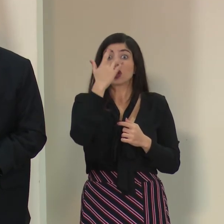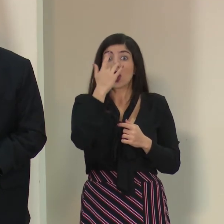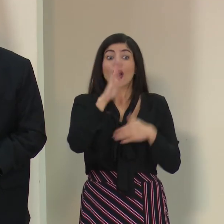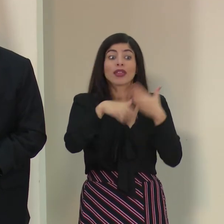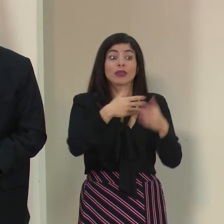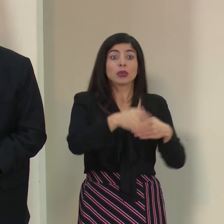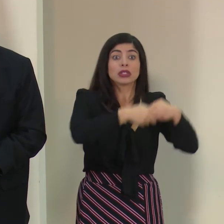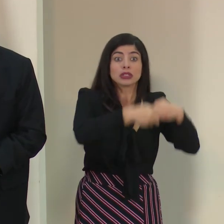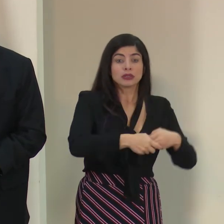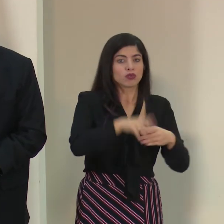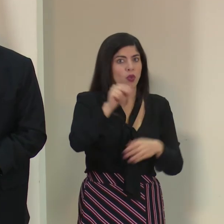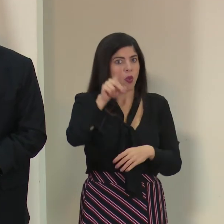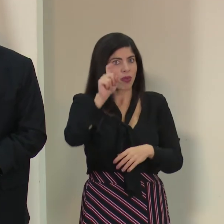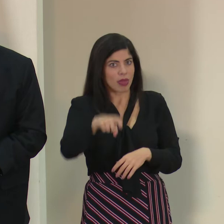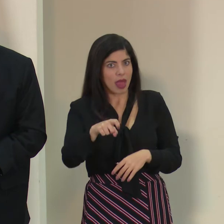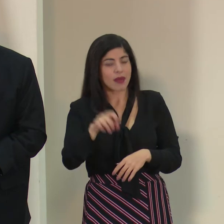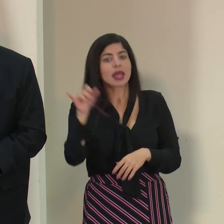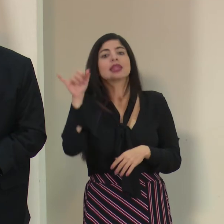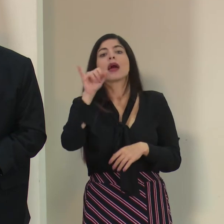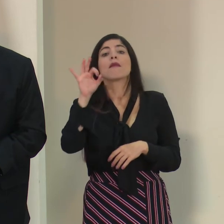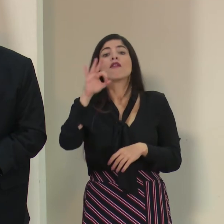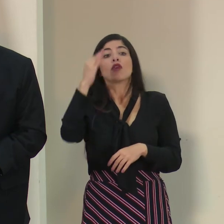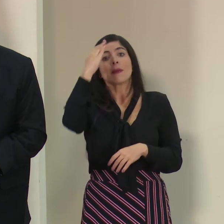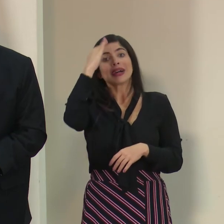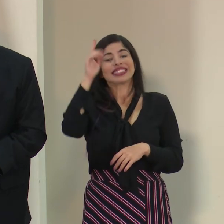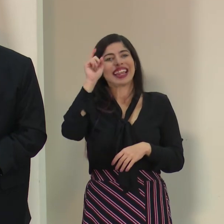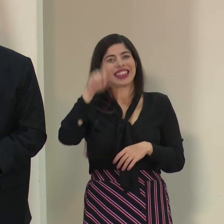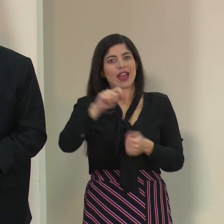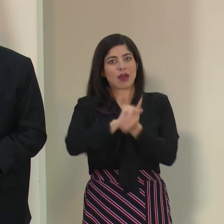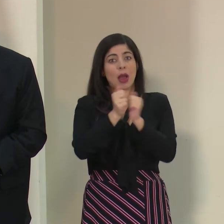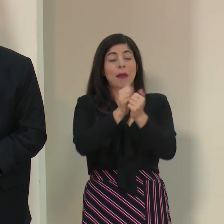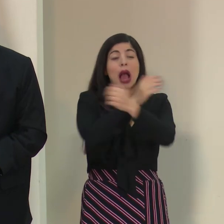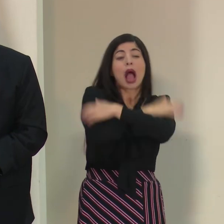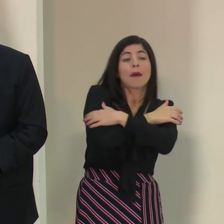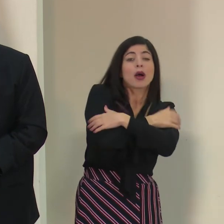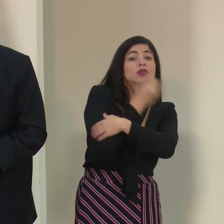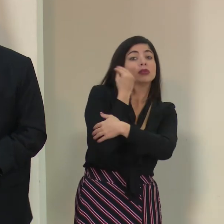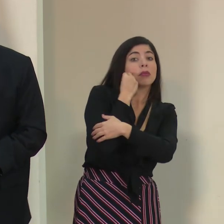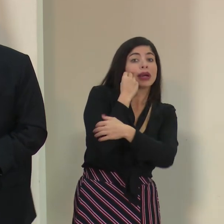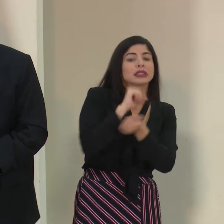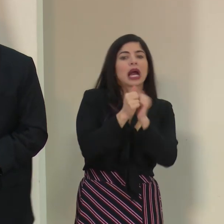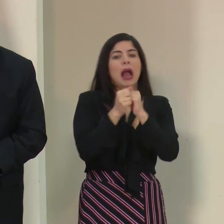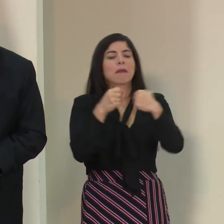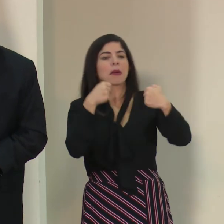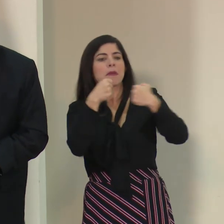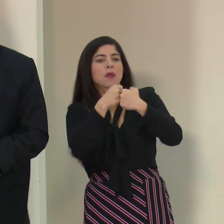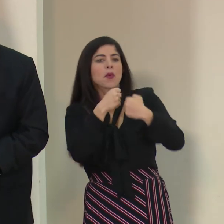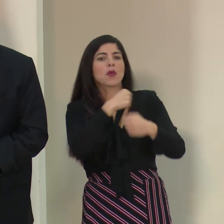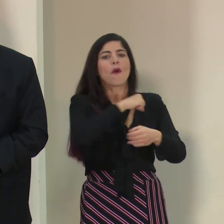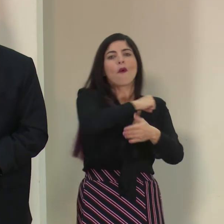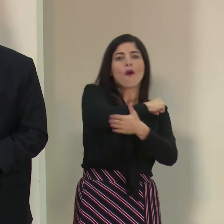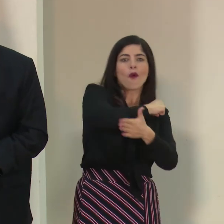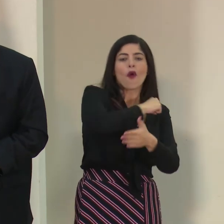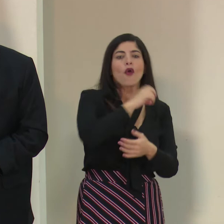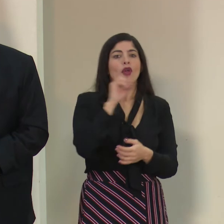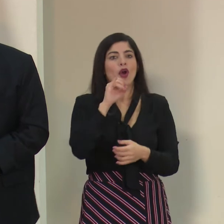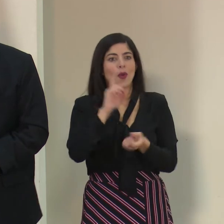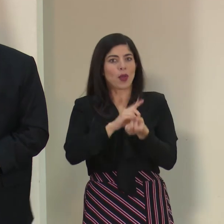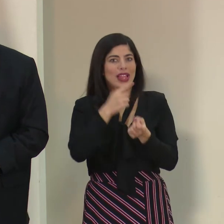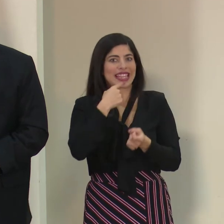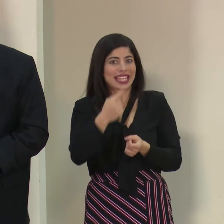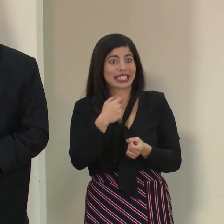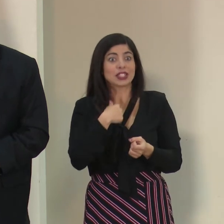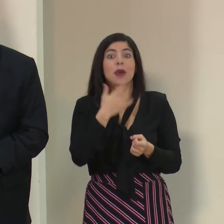otras personas. Debemos cambiar nuestra forma de saludar. En lugar del abrazo y el beso, usemos el puño, el codo, como decía el doctor Salas,